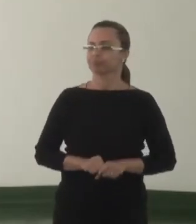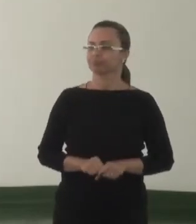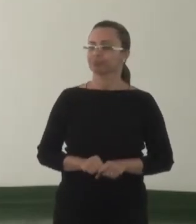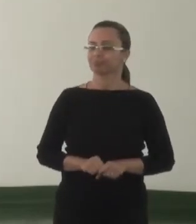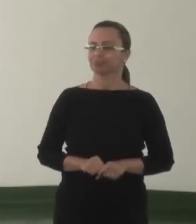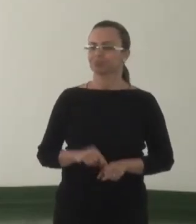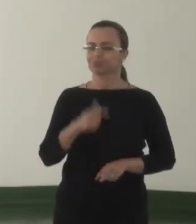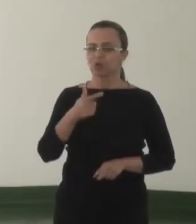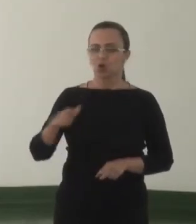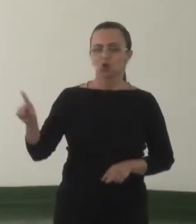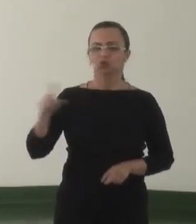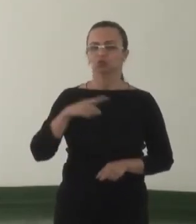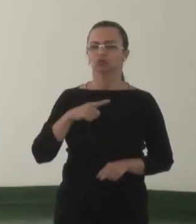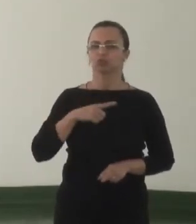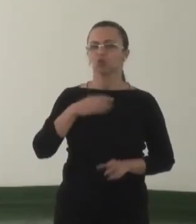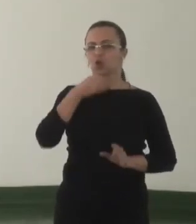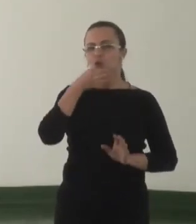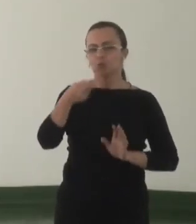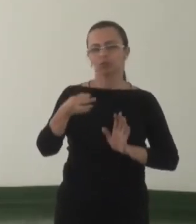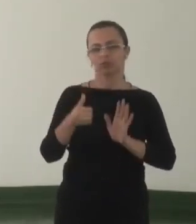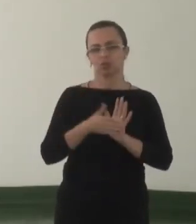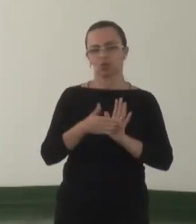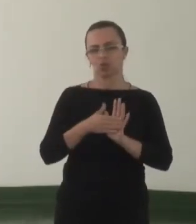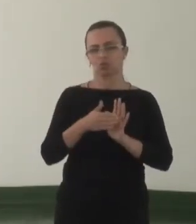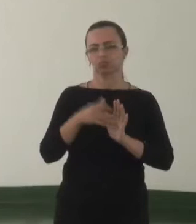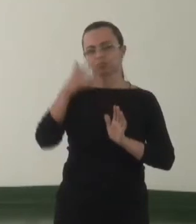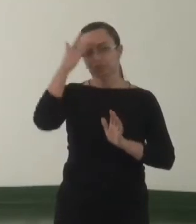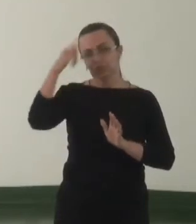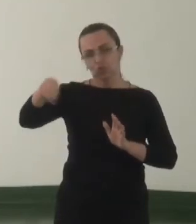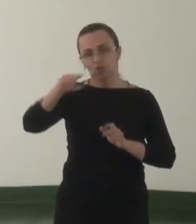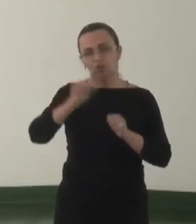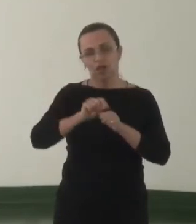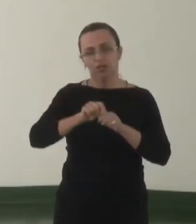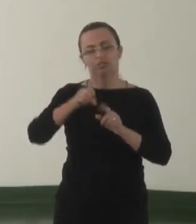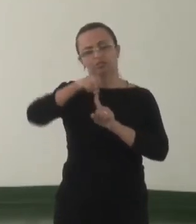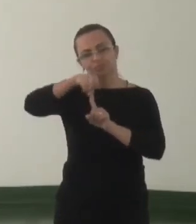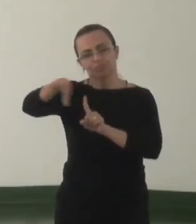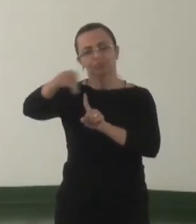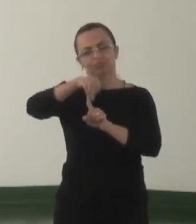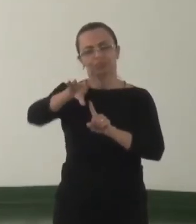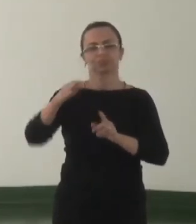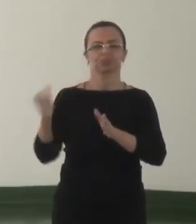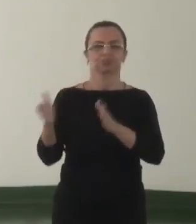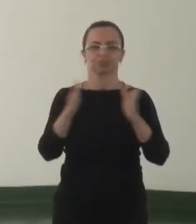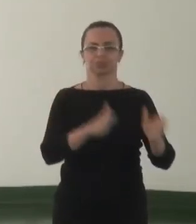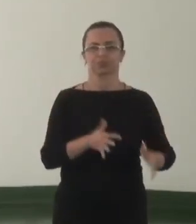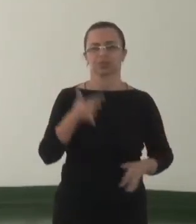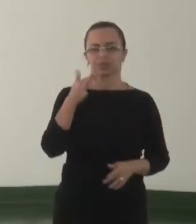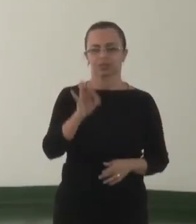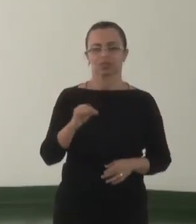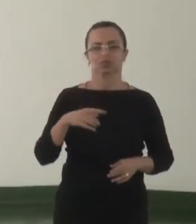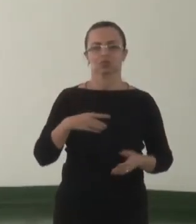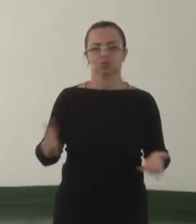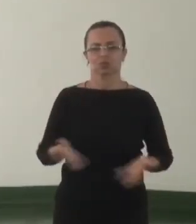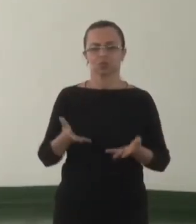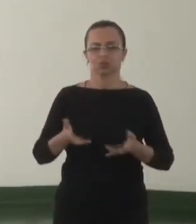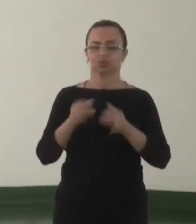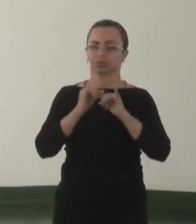formadores de opinião. Dez, promoção de campanha